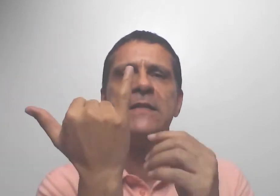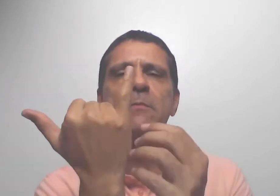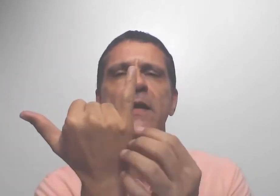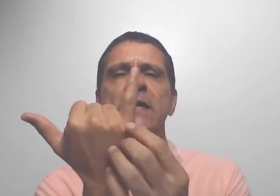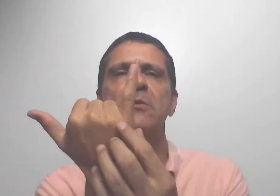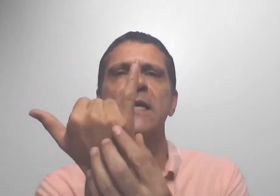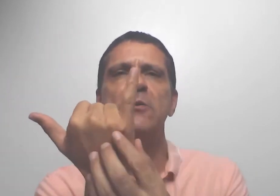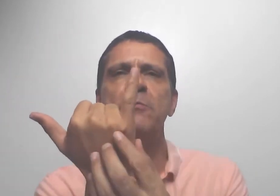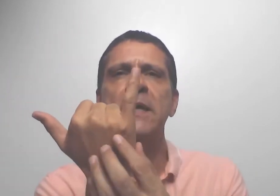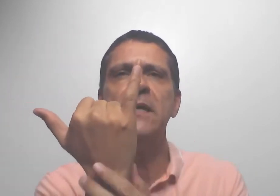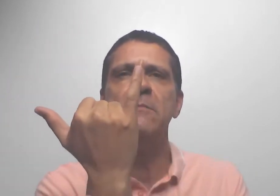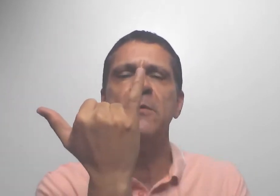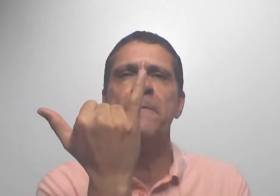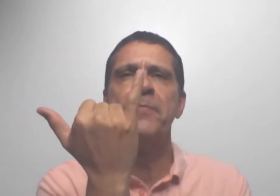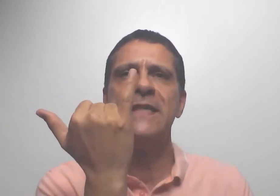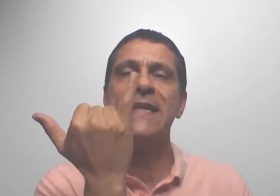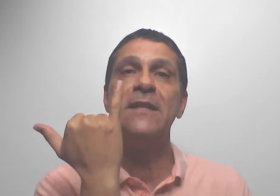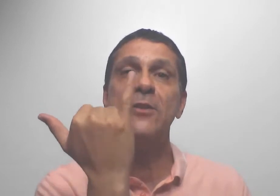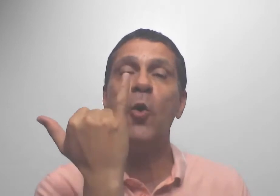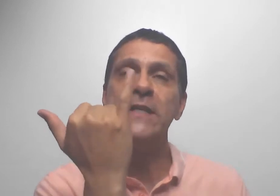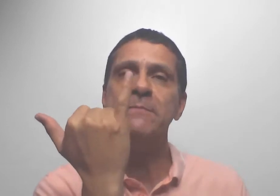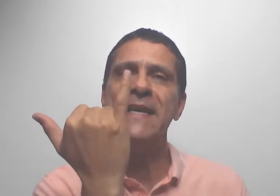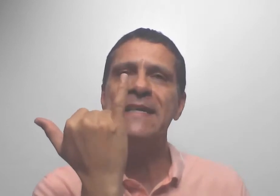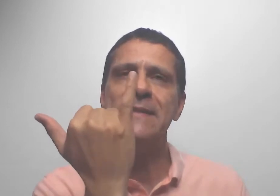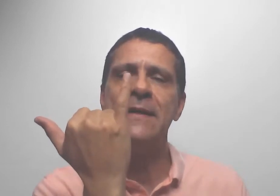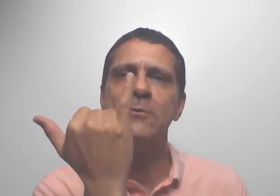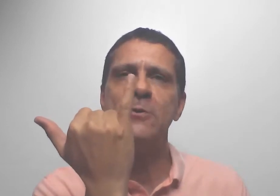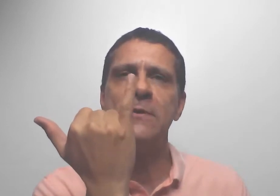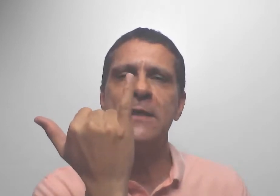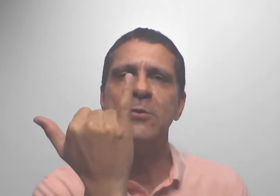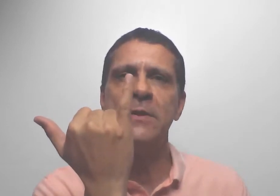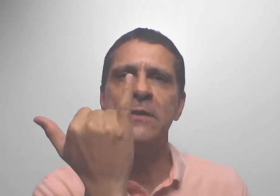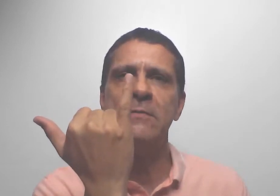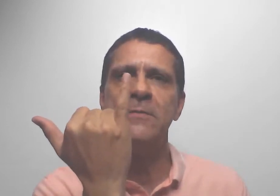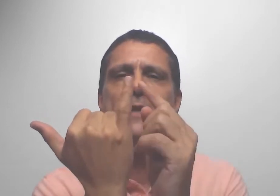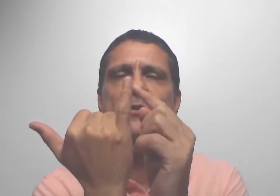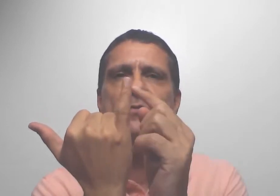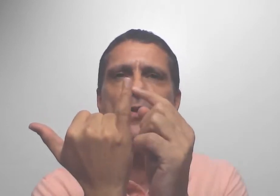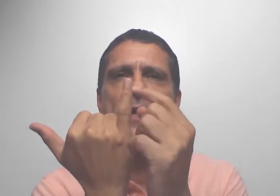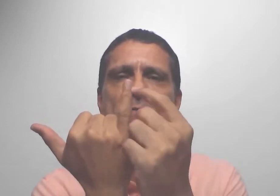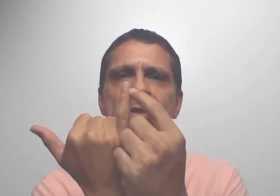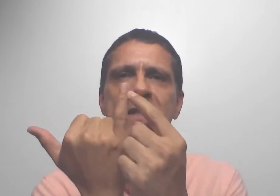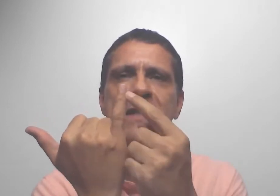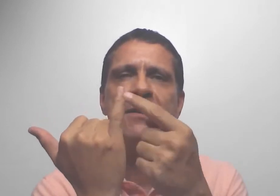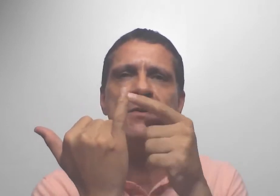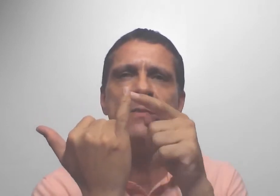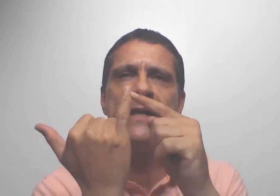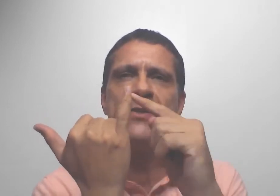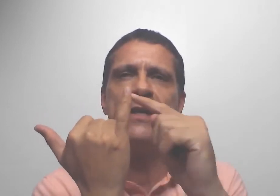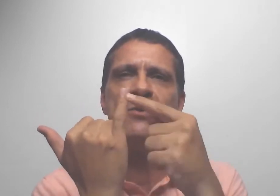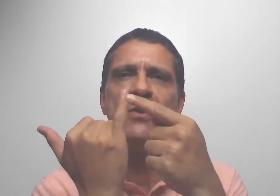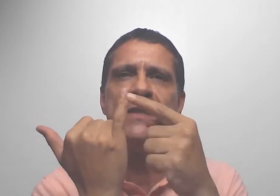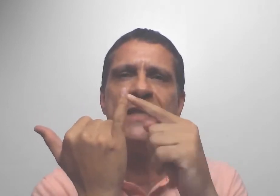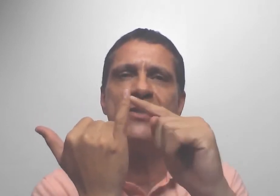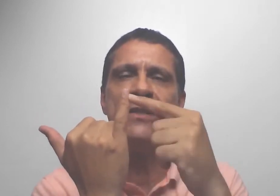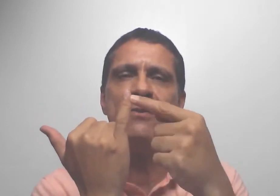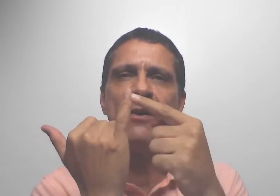por exemplo, aqui no dedo mínimo, você tem dois meridianos no dedo mínimo. Do lado de fora, você tem o meridiano do intestino